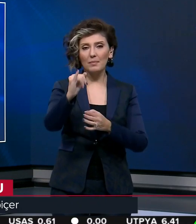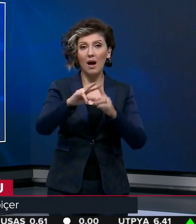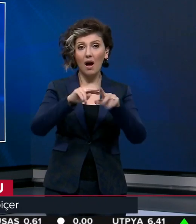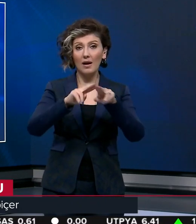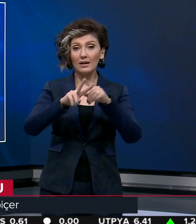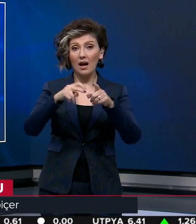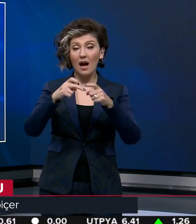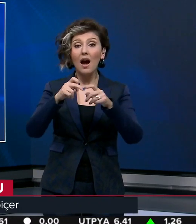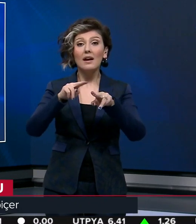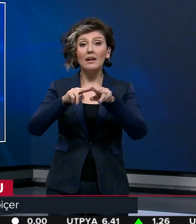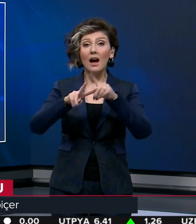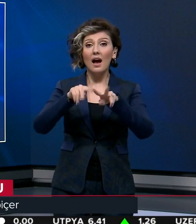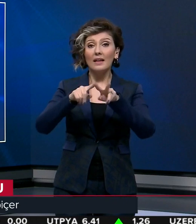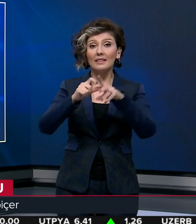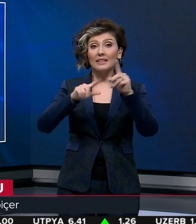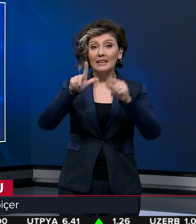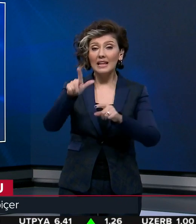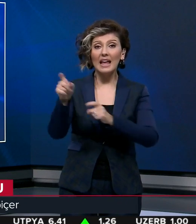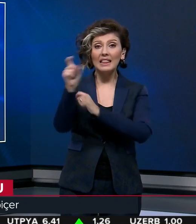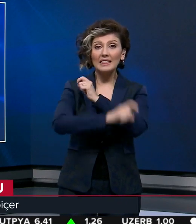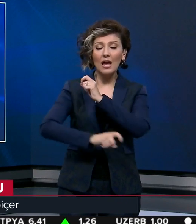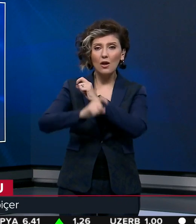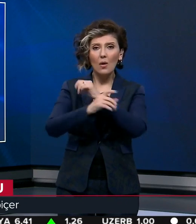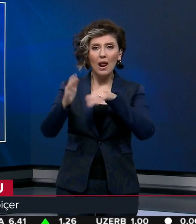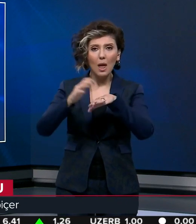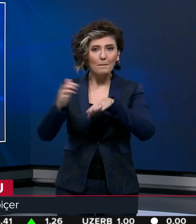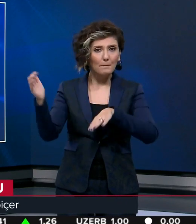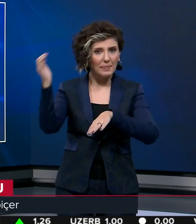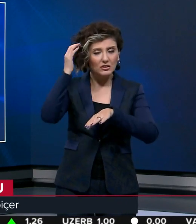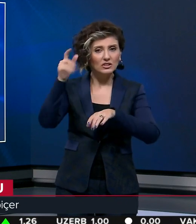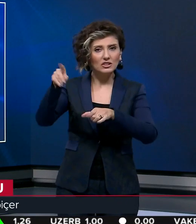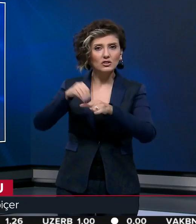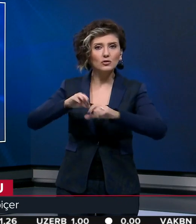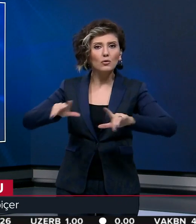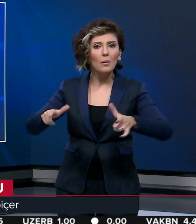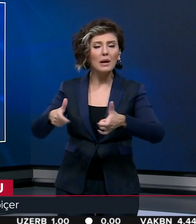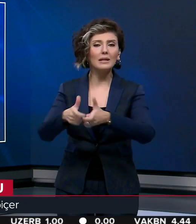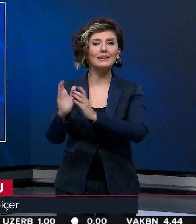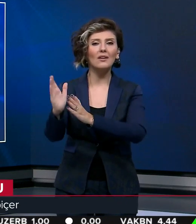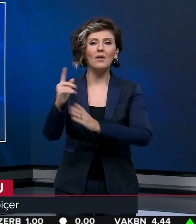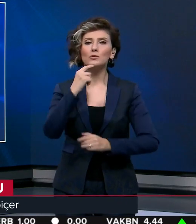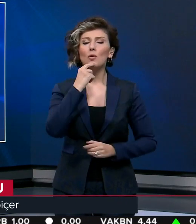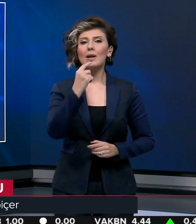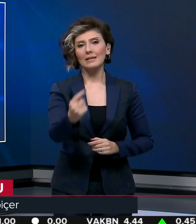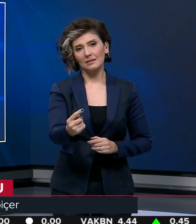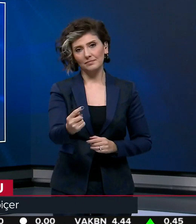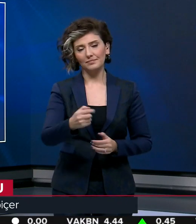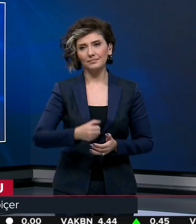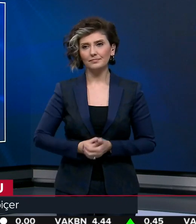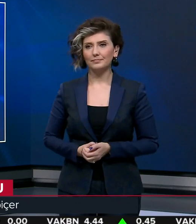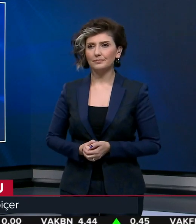Akar, Kandil'de terör elebaşlarına yönelik operasyonların devam edeceğini de söyledi.